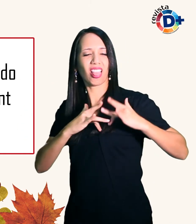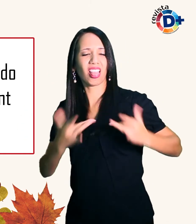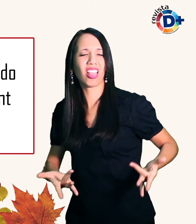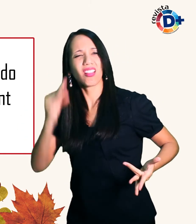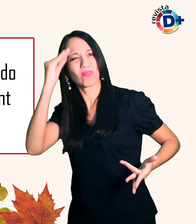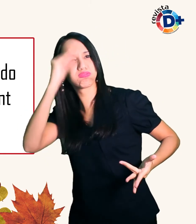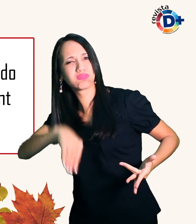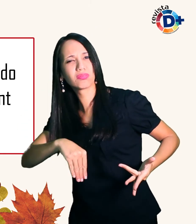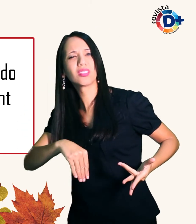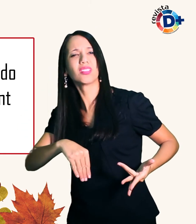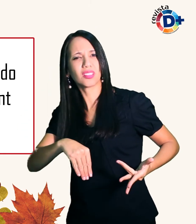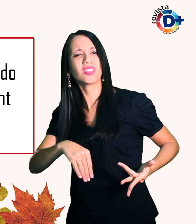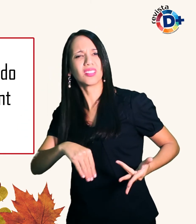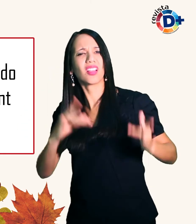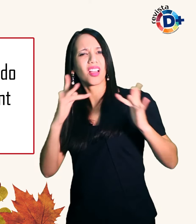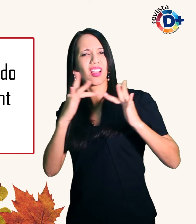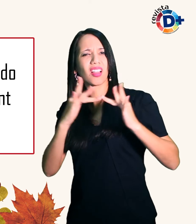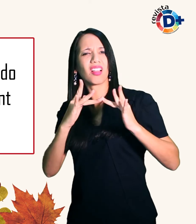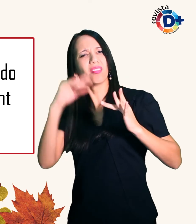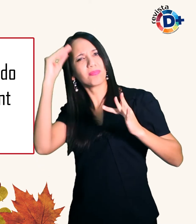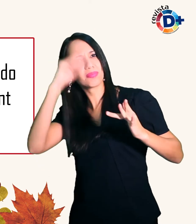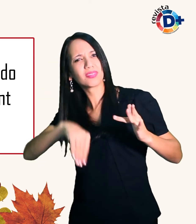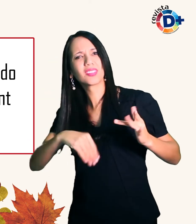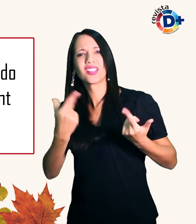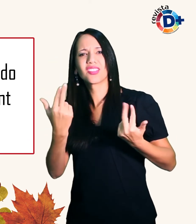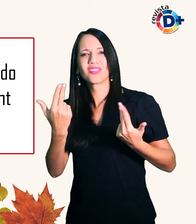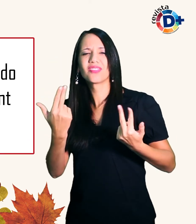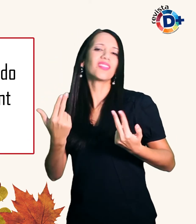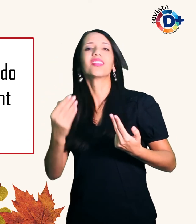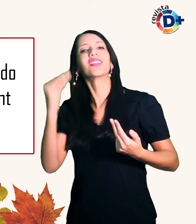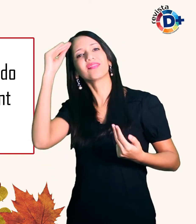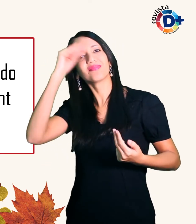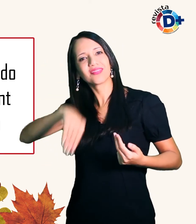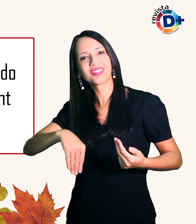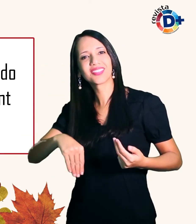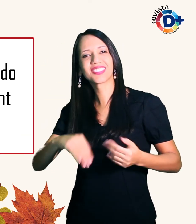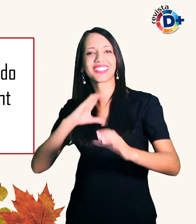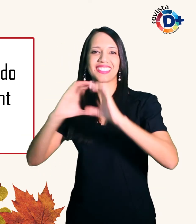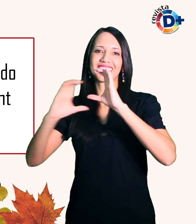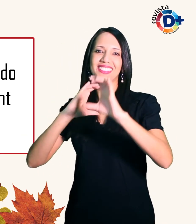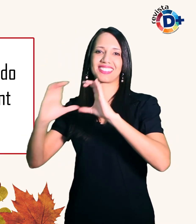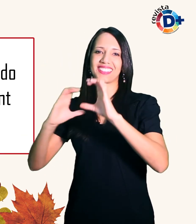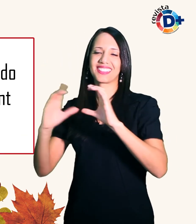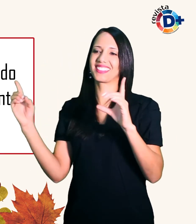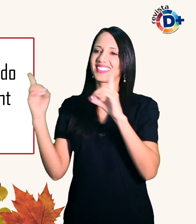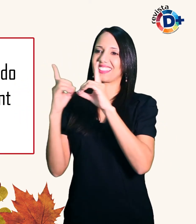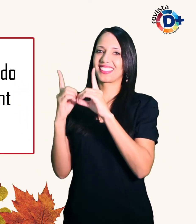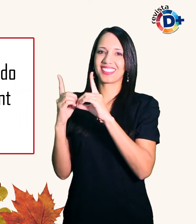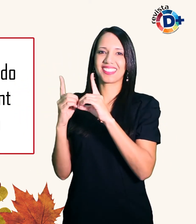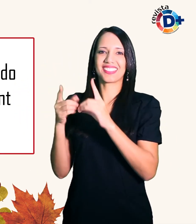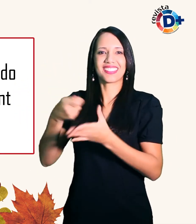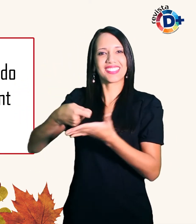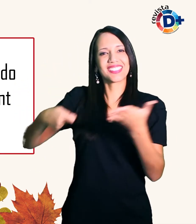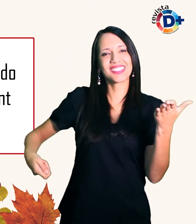muito frequentemente um fracasso na comunicação Os casais deste texto vencem justamente